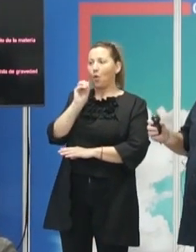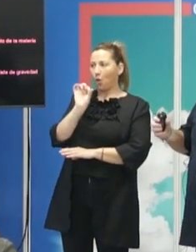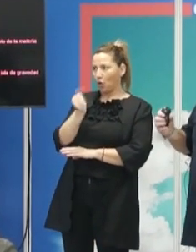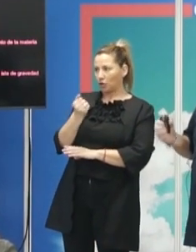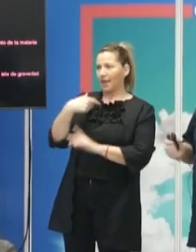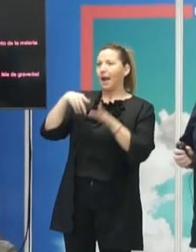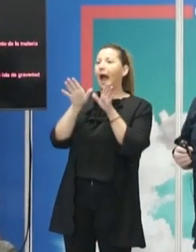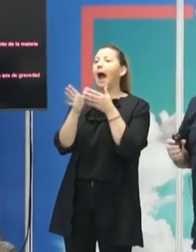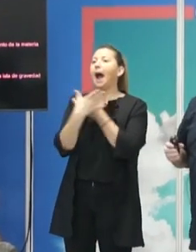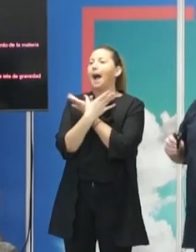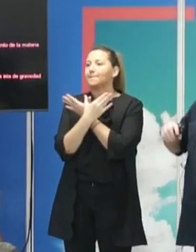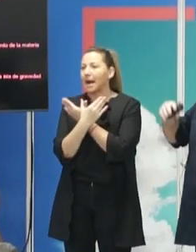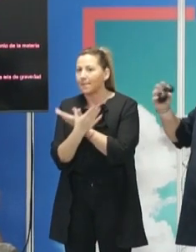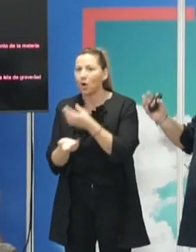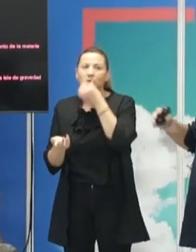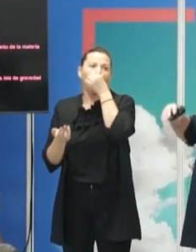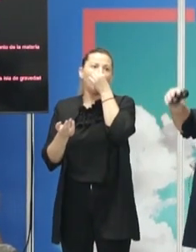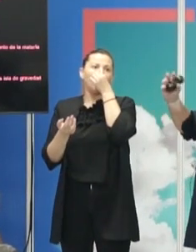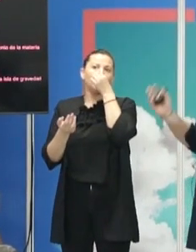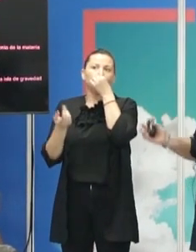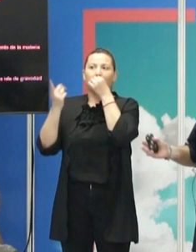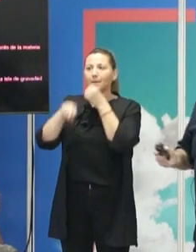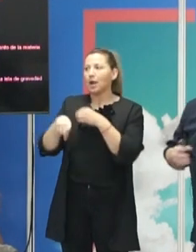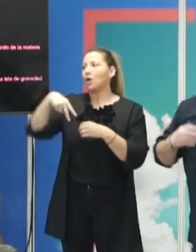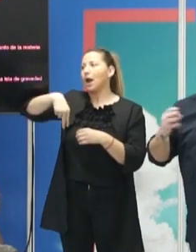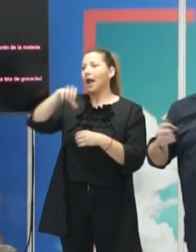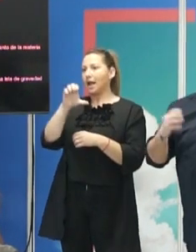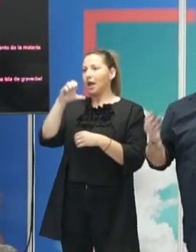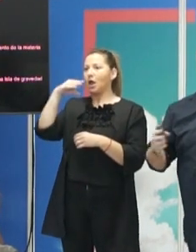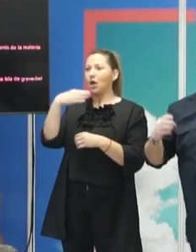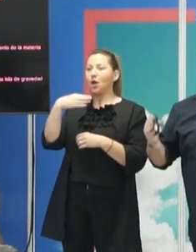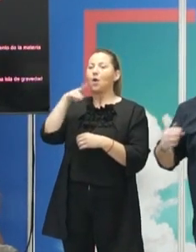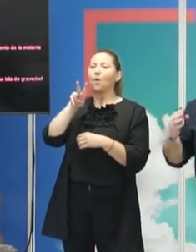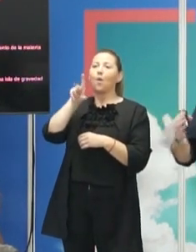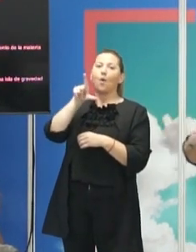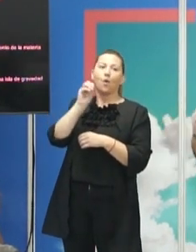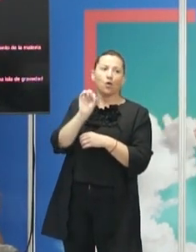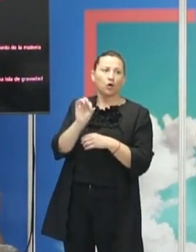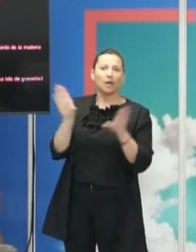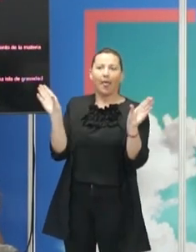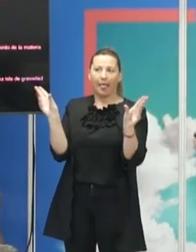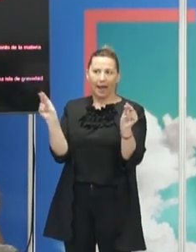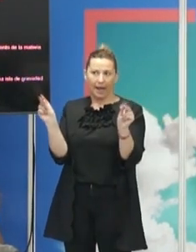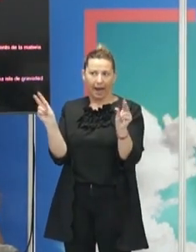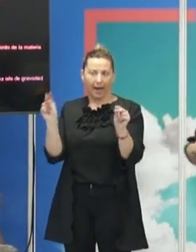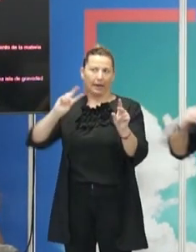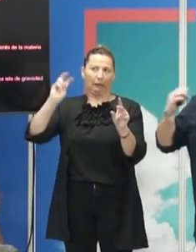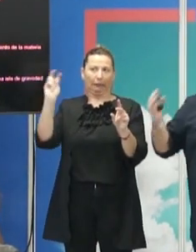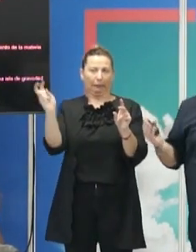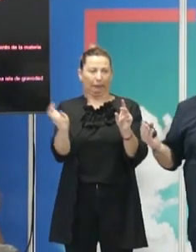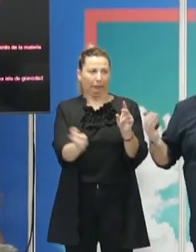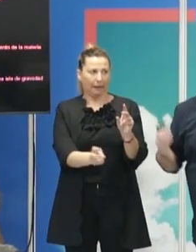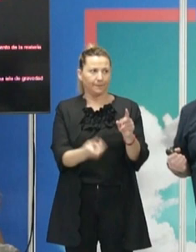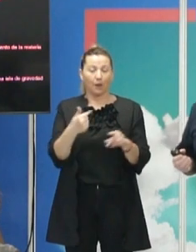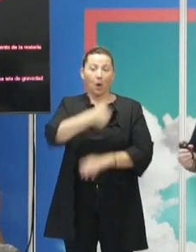observatorios megaliteos corresponden con la nebulosa del cangrejo, y así sucesivamente en el tiempo. Es decir, que